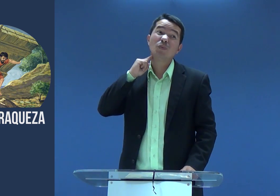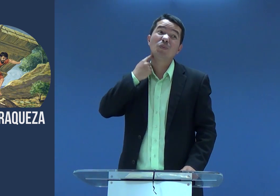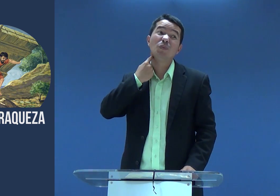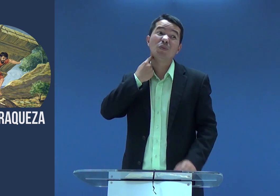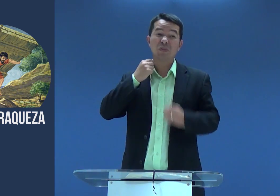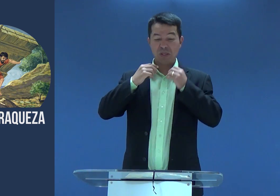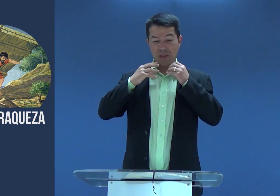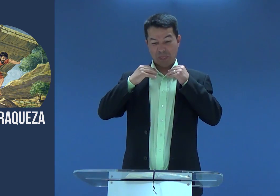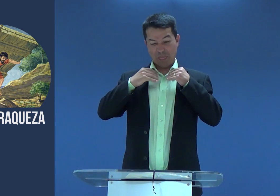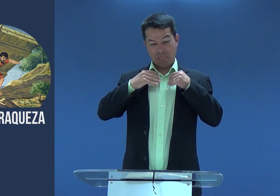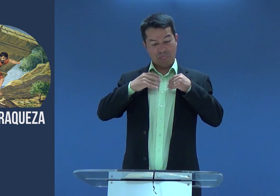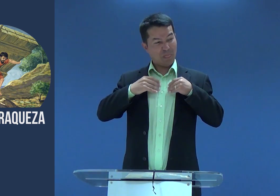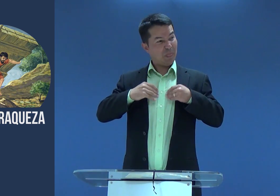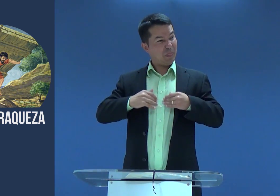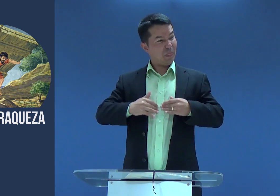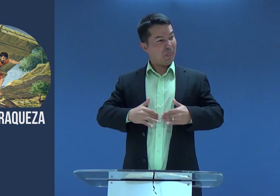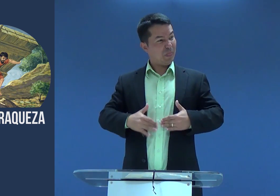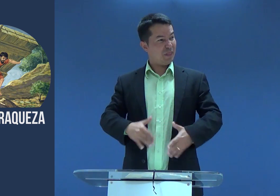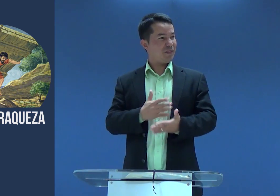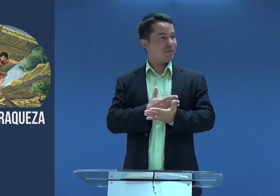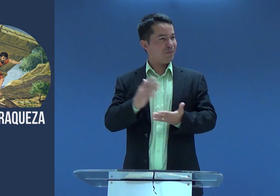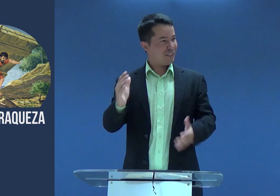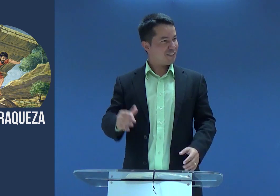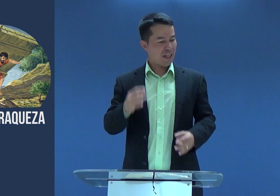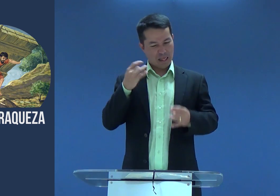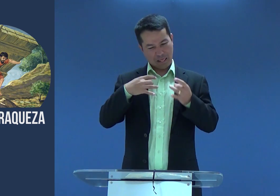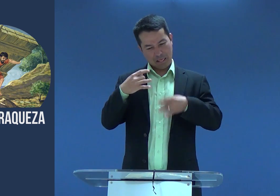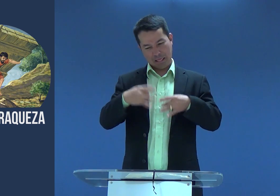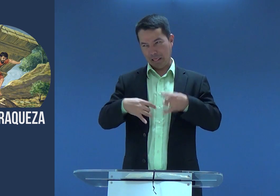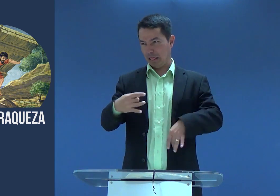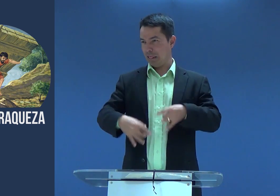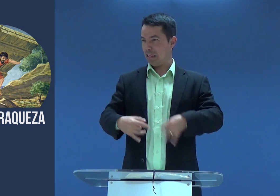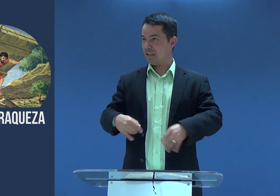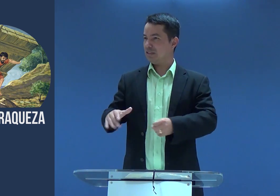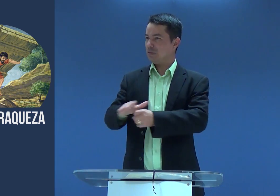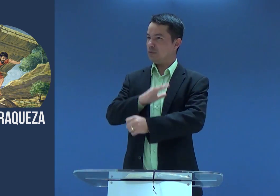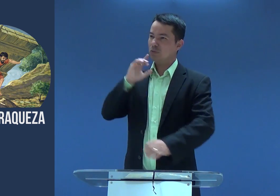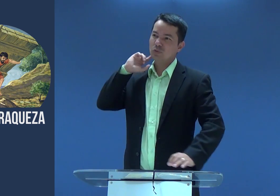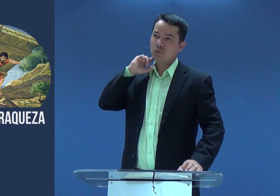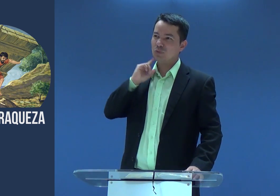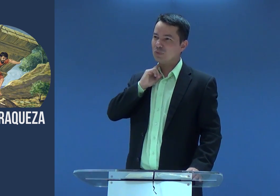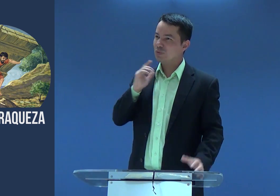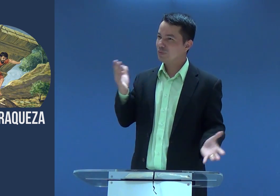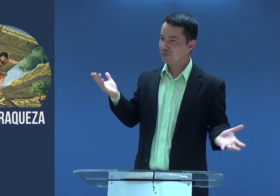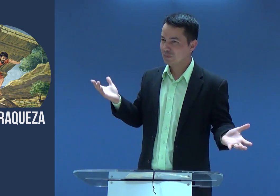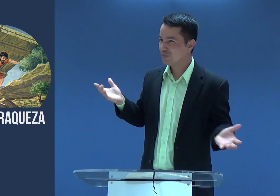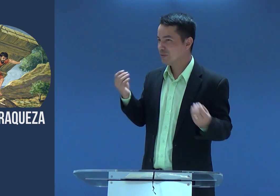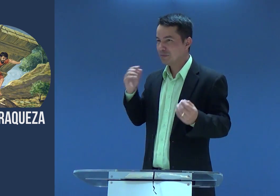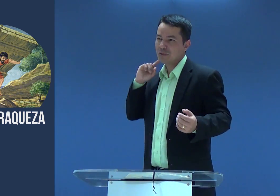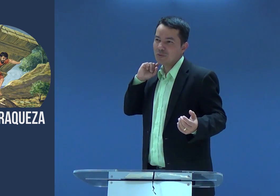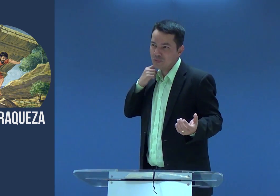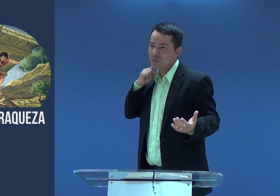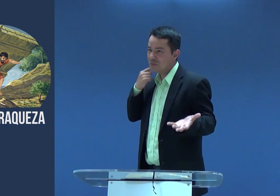Porque ele era sujo, ele acaba se contaminando com essas coisas. ele começou a assinar uma pessoa